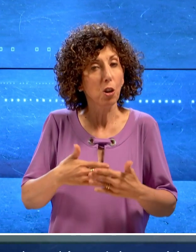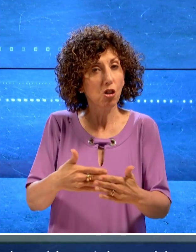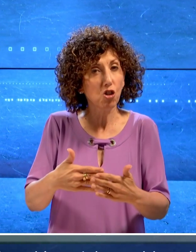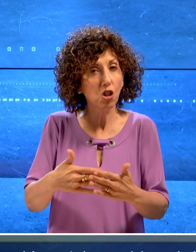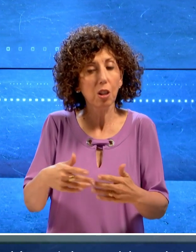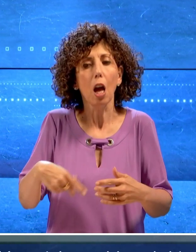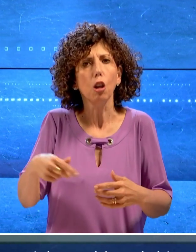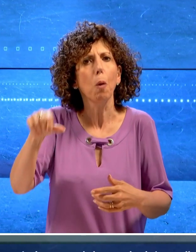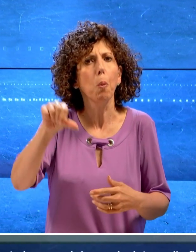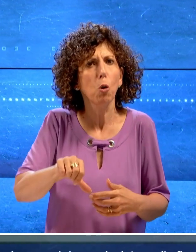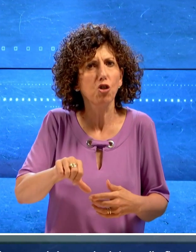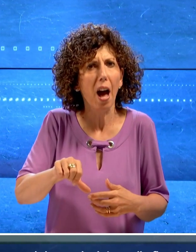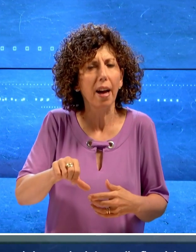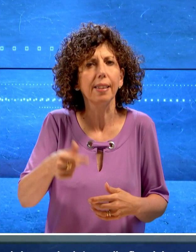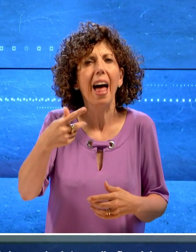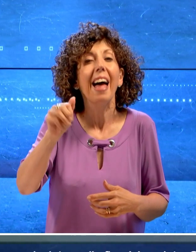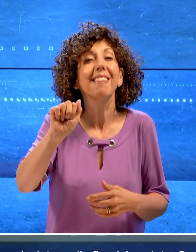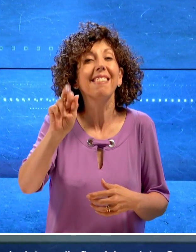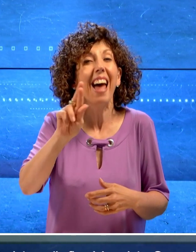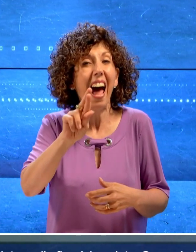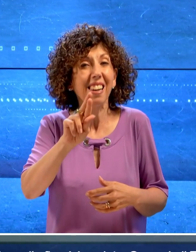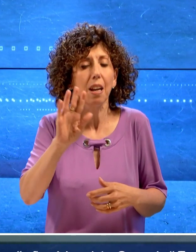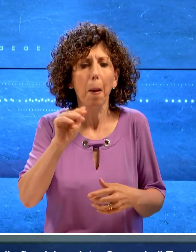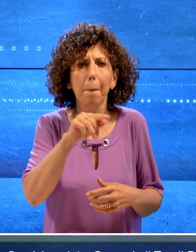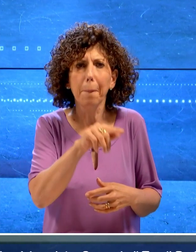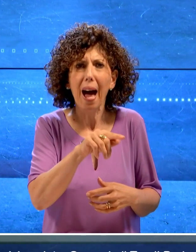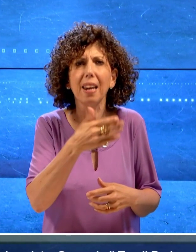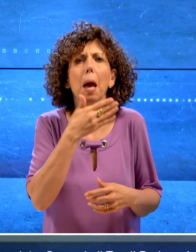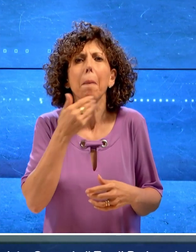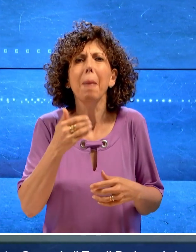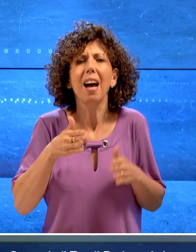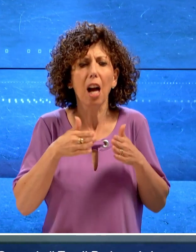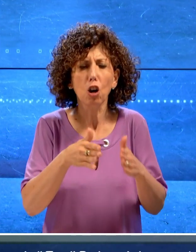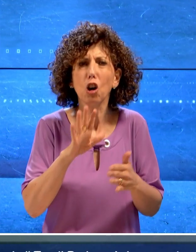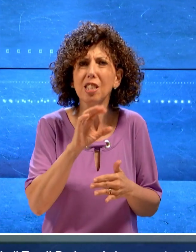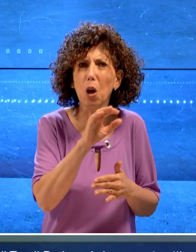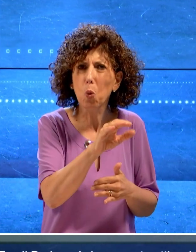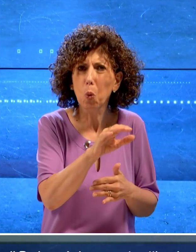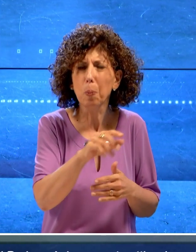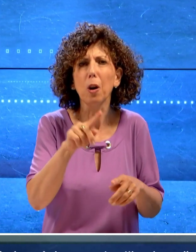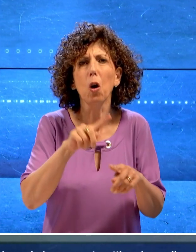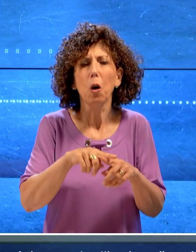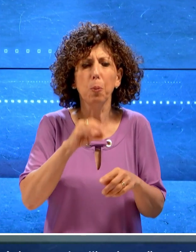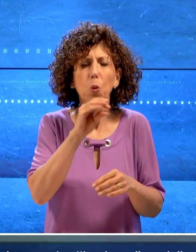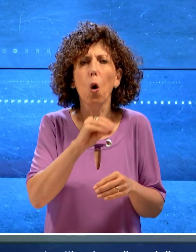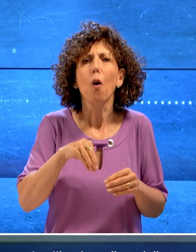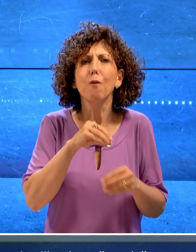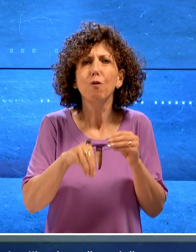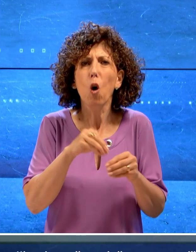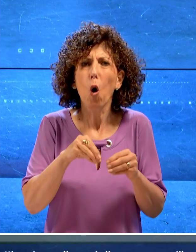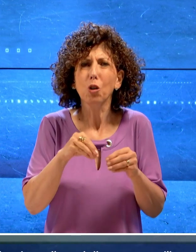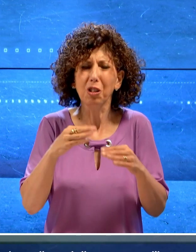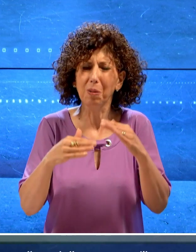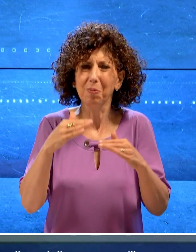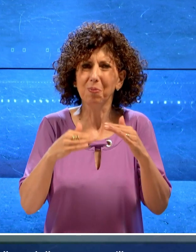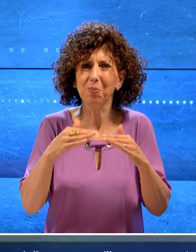Bari però la mancata attivazione di corsi di recupero e l'incongruenza tra i voti rilevabili dal registro elettronico